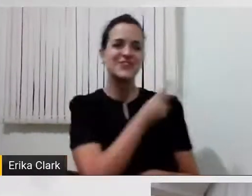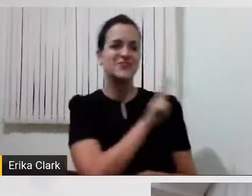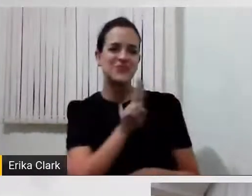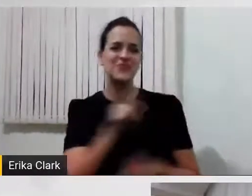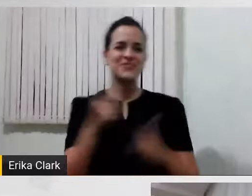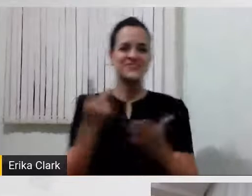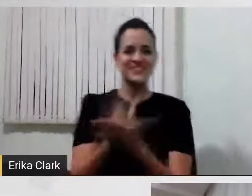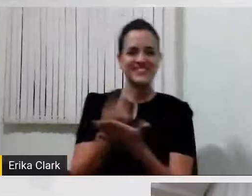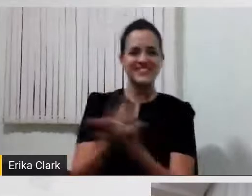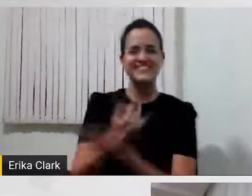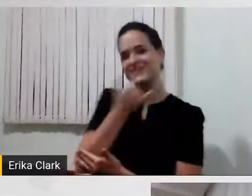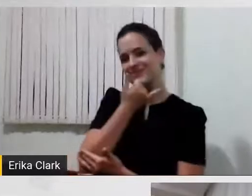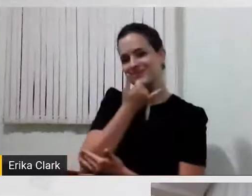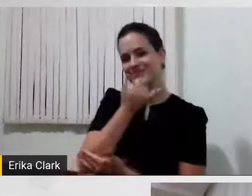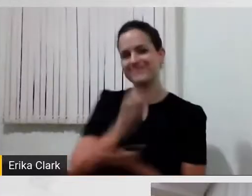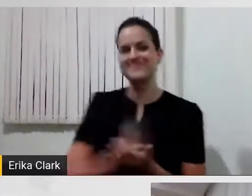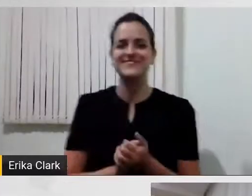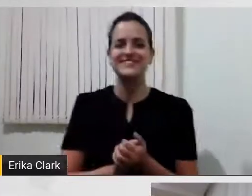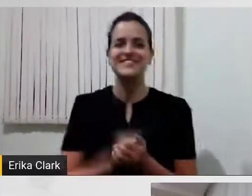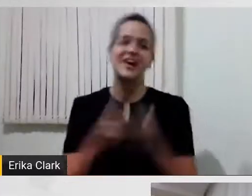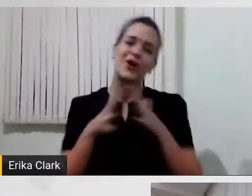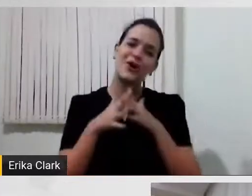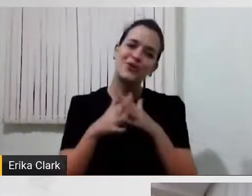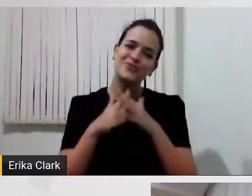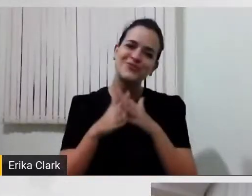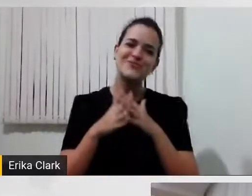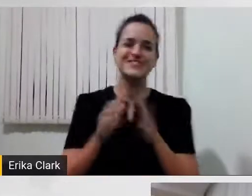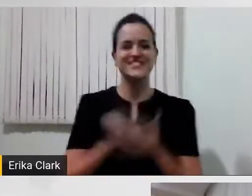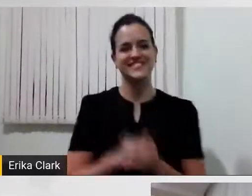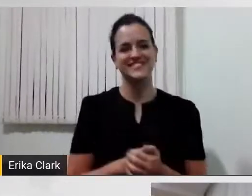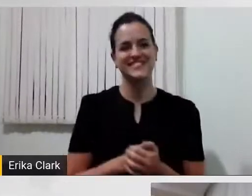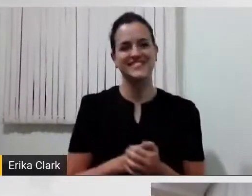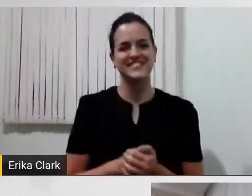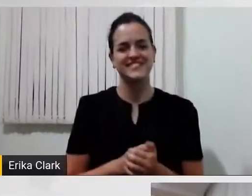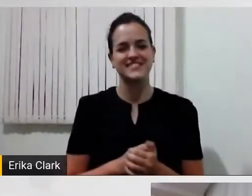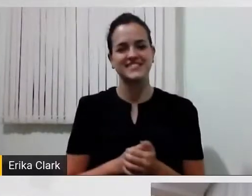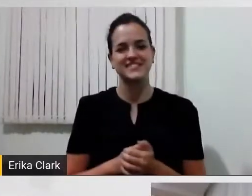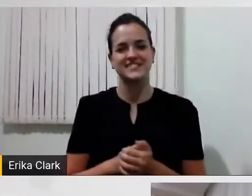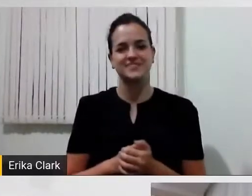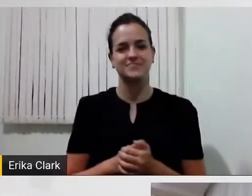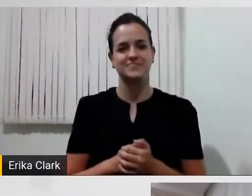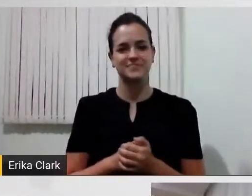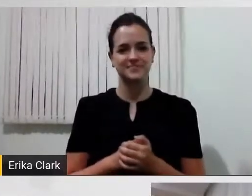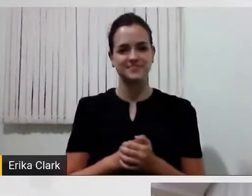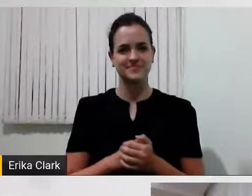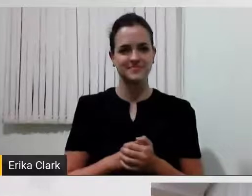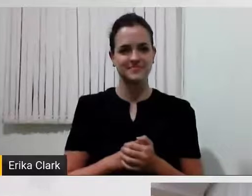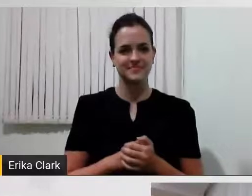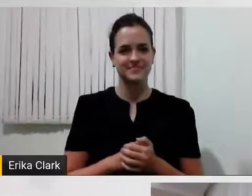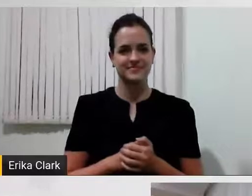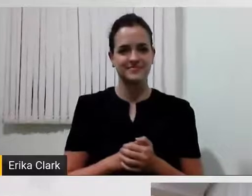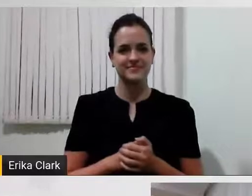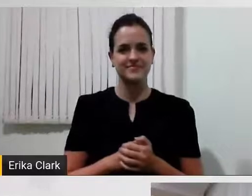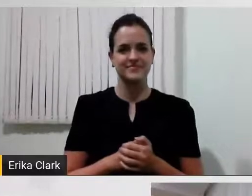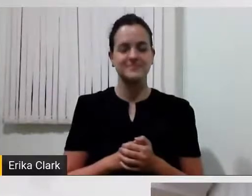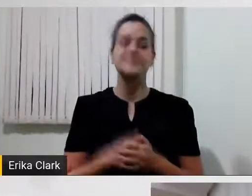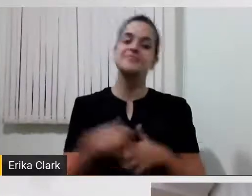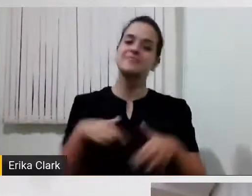só que confundo o peito. E, verdade, eu e